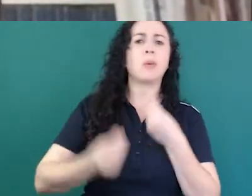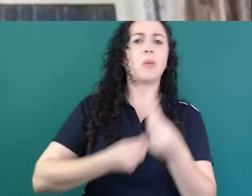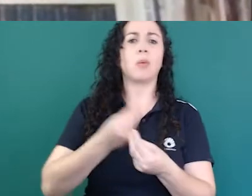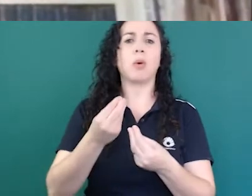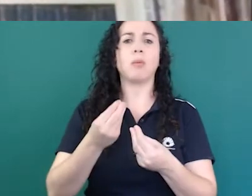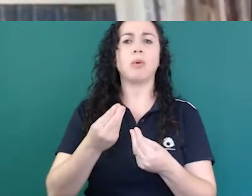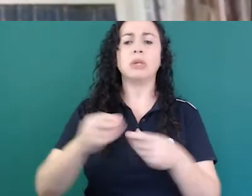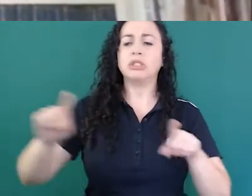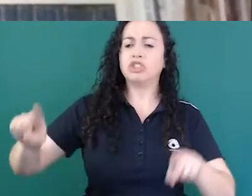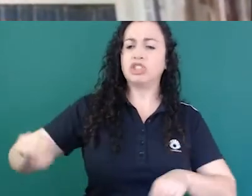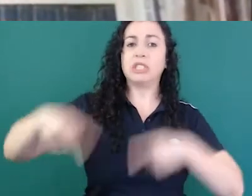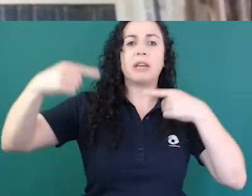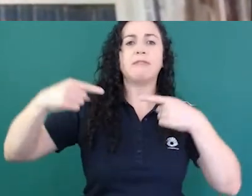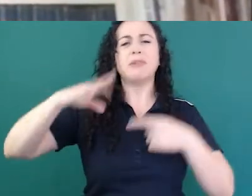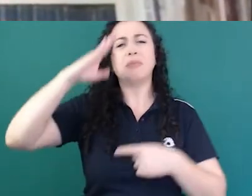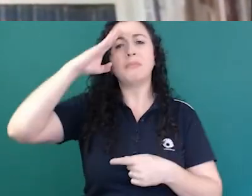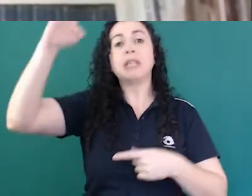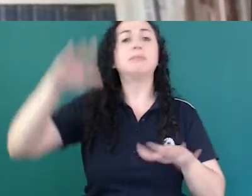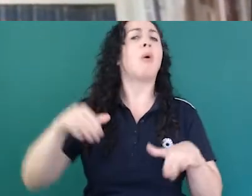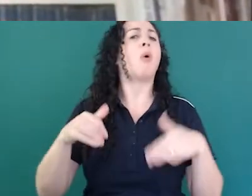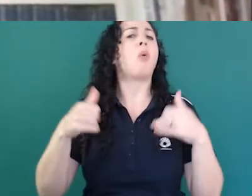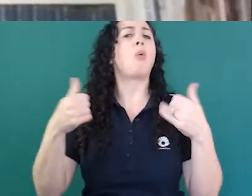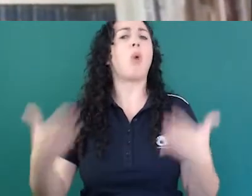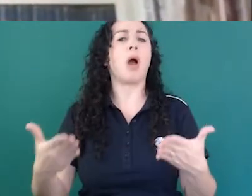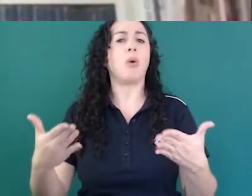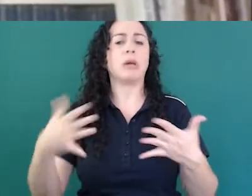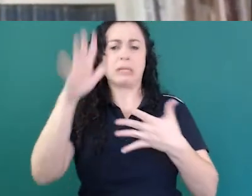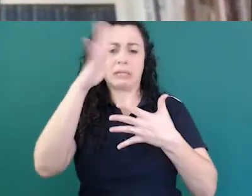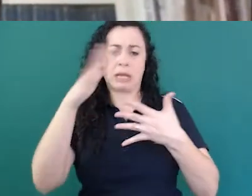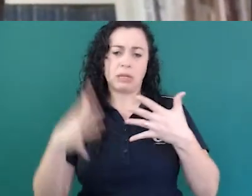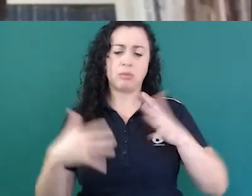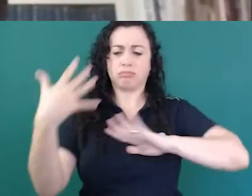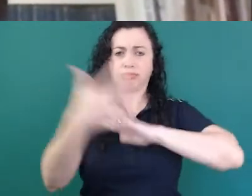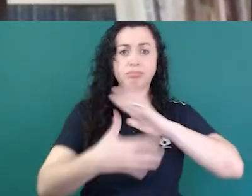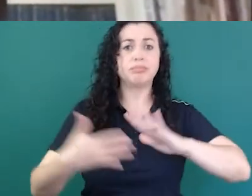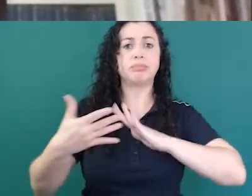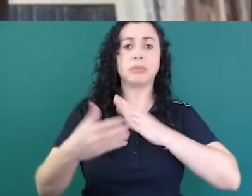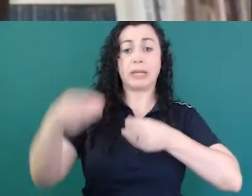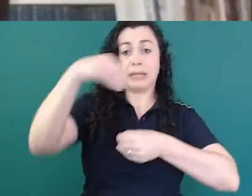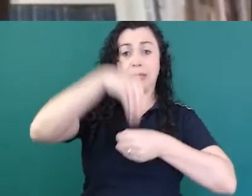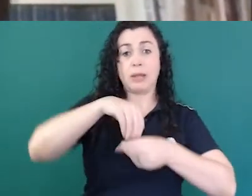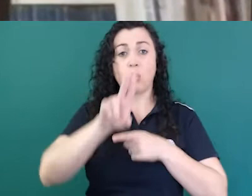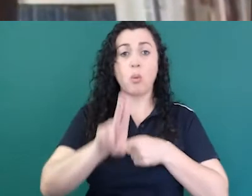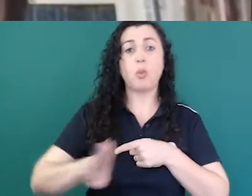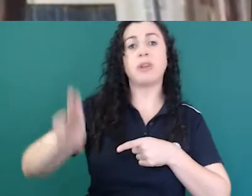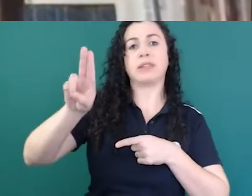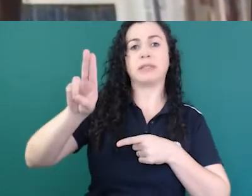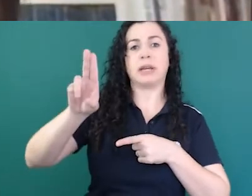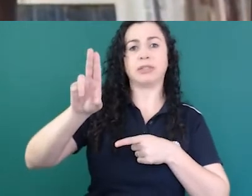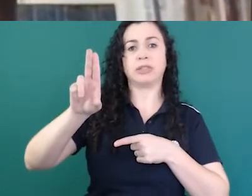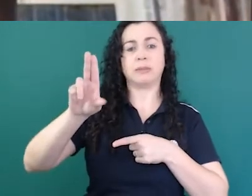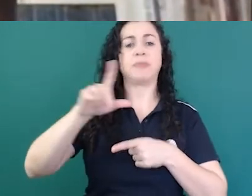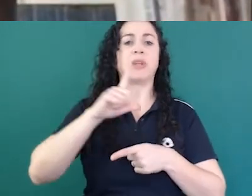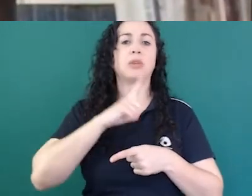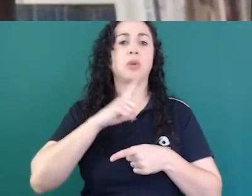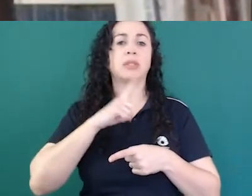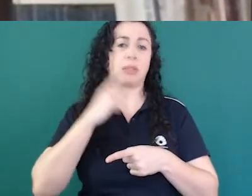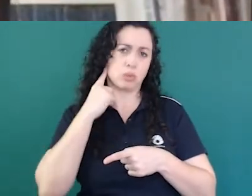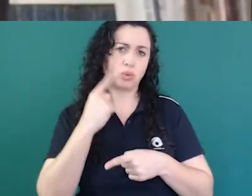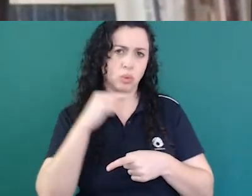para a língua de sinais dentro da universidade nós temos surdos matriculados na universidade